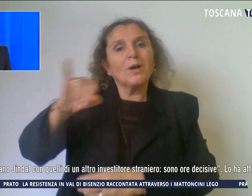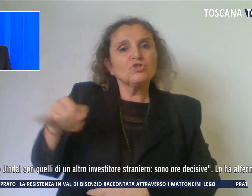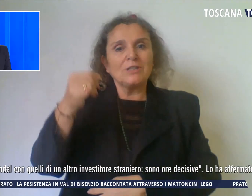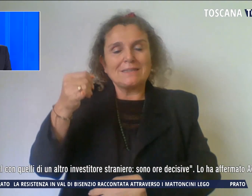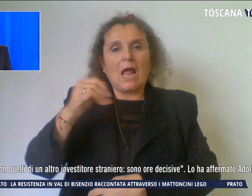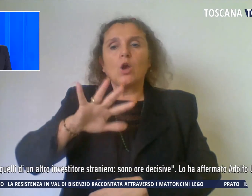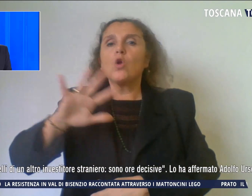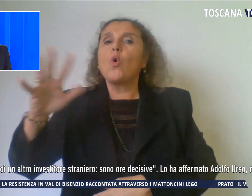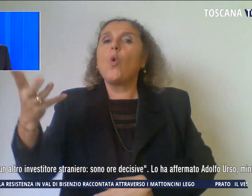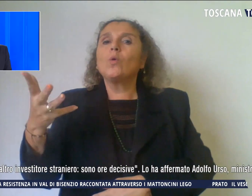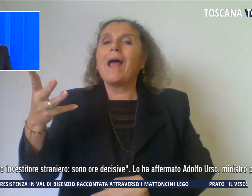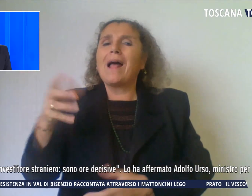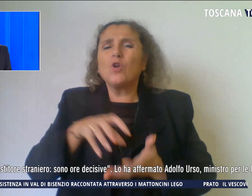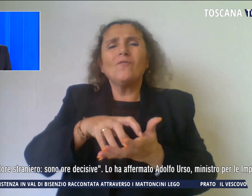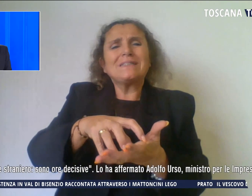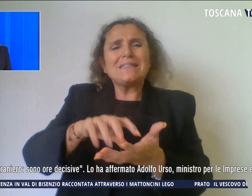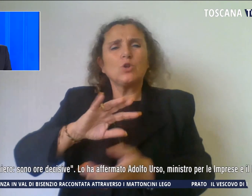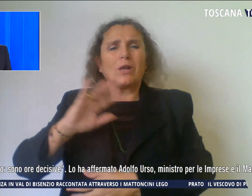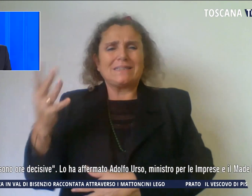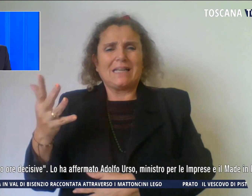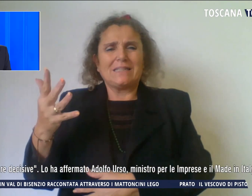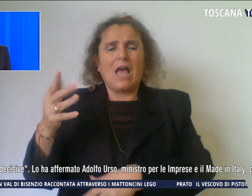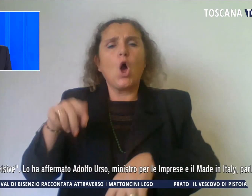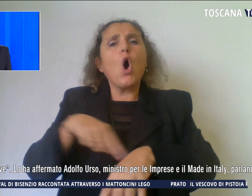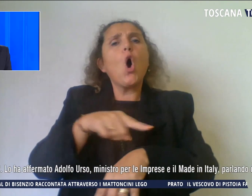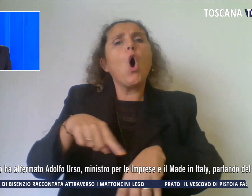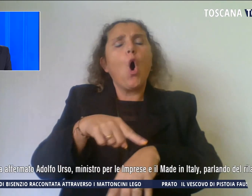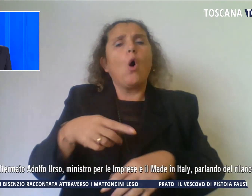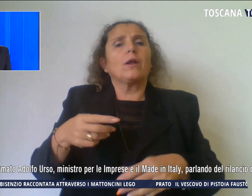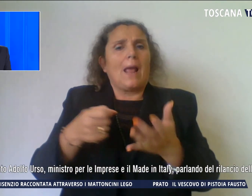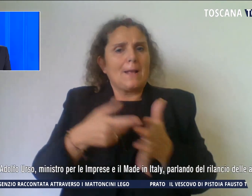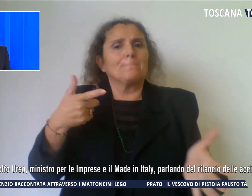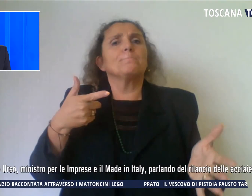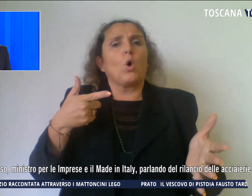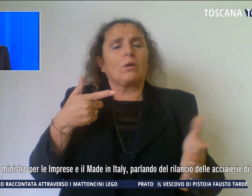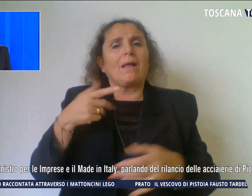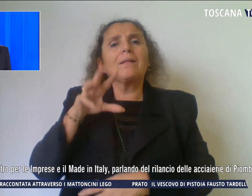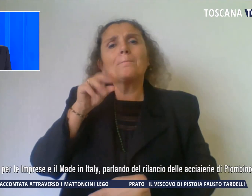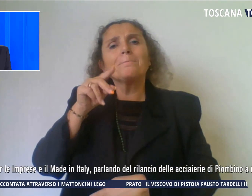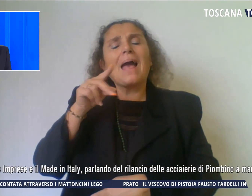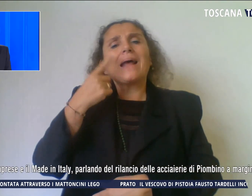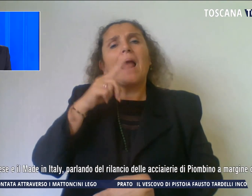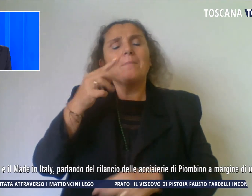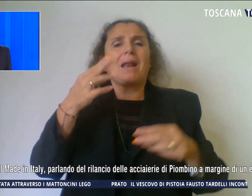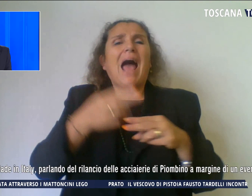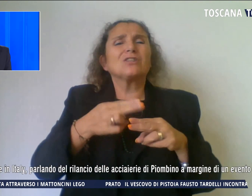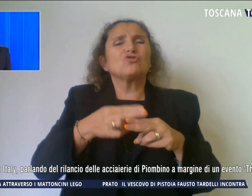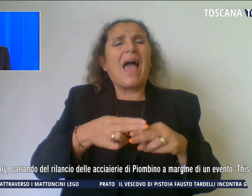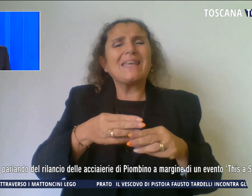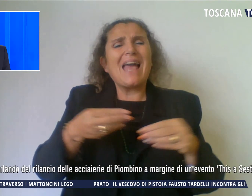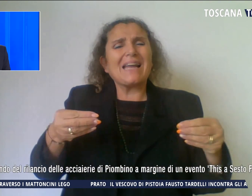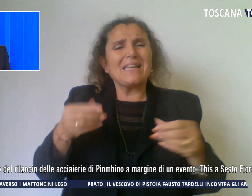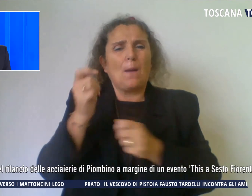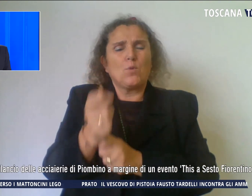investitore straniero. Sono ore decisive. sta parlando delle acciaierie di Piombino.